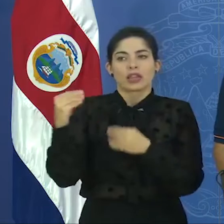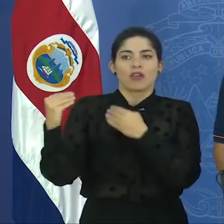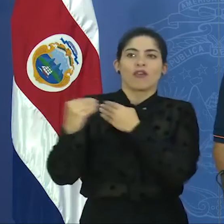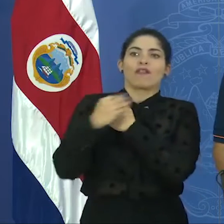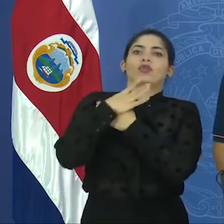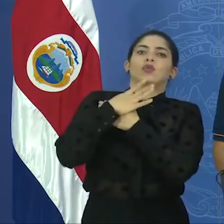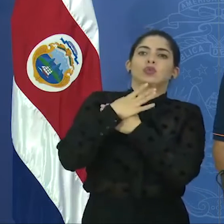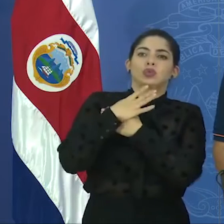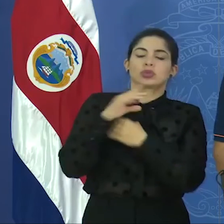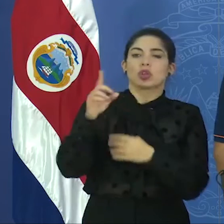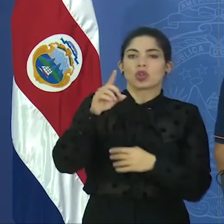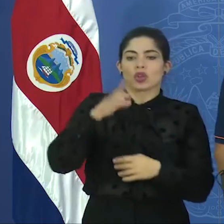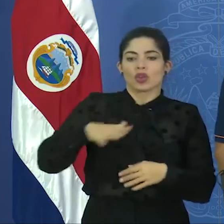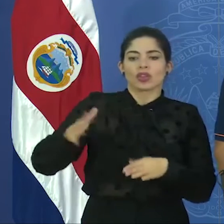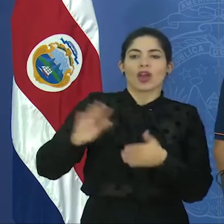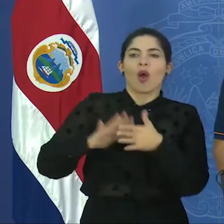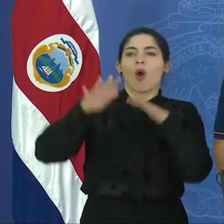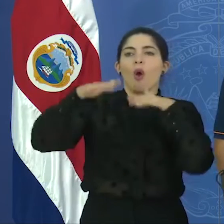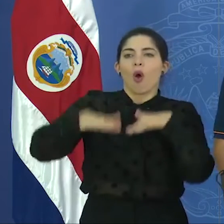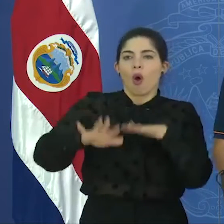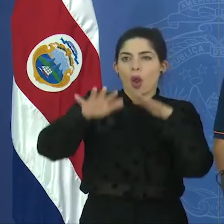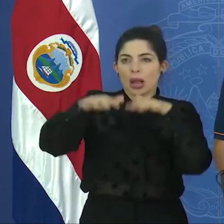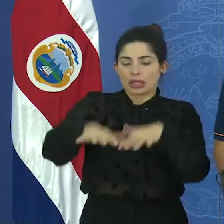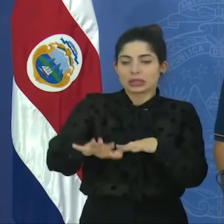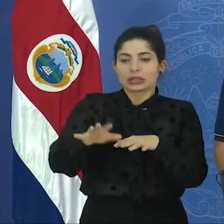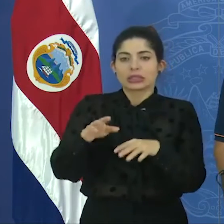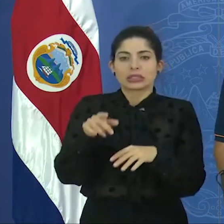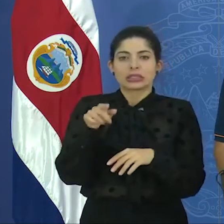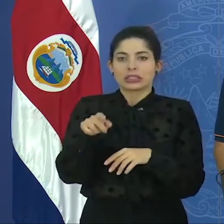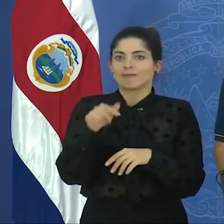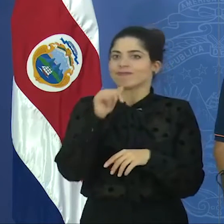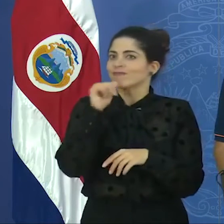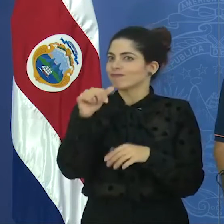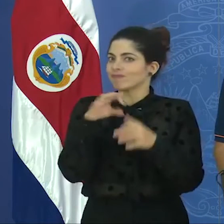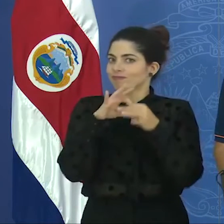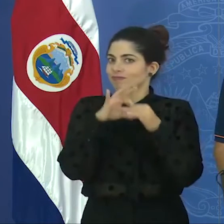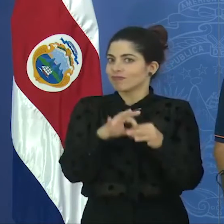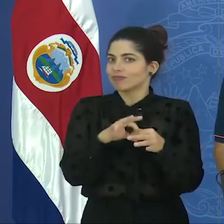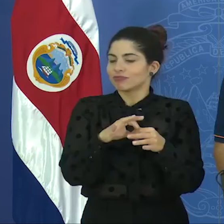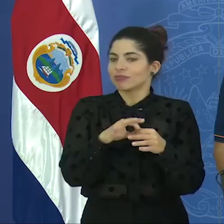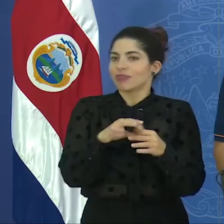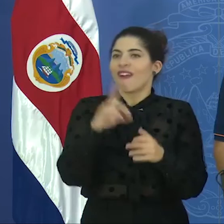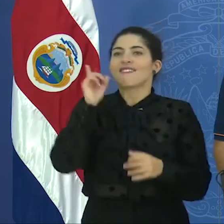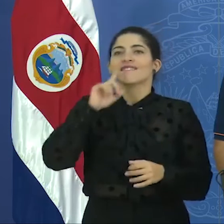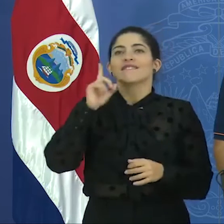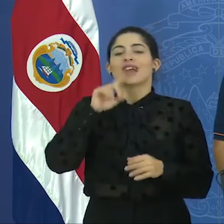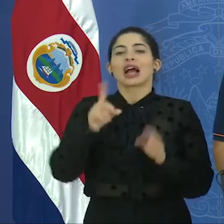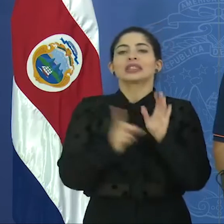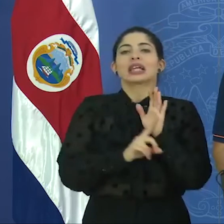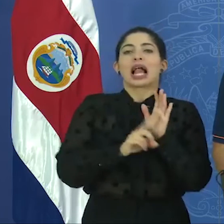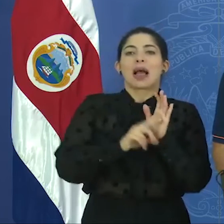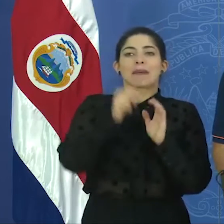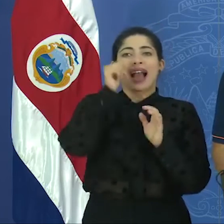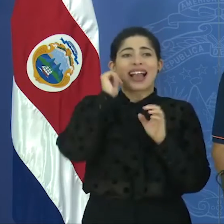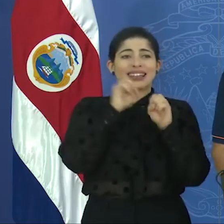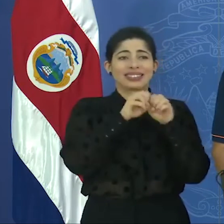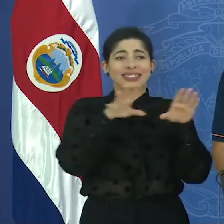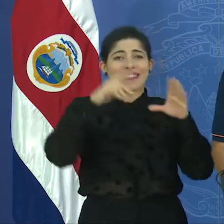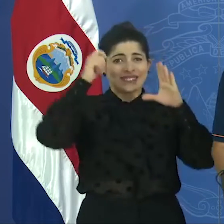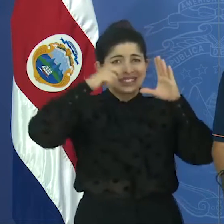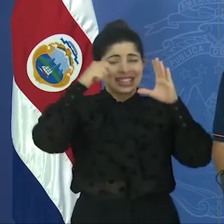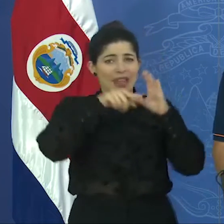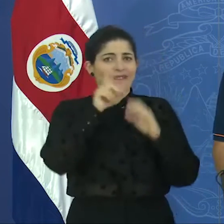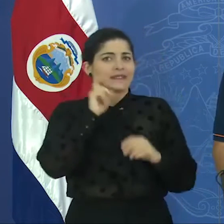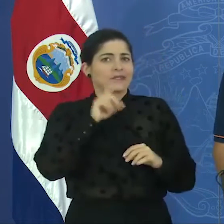directamente sobre el oleaje. No está vinculado a una falsa alarma que ha circulado ayer mediante un video